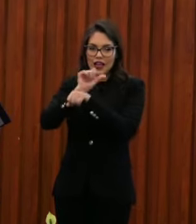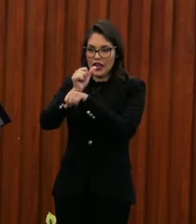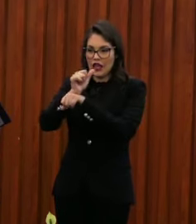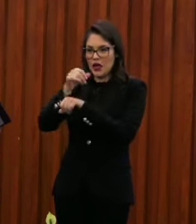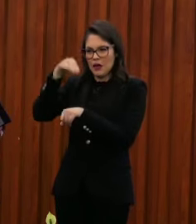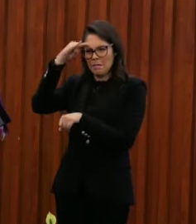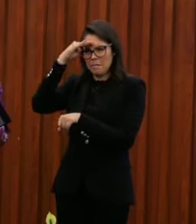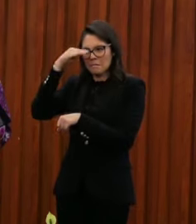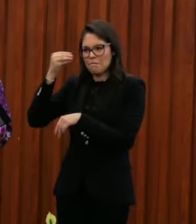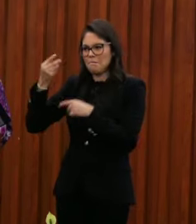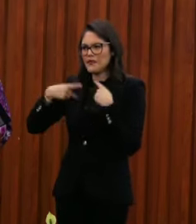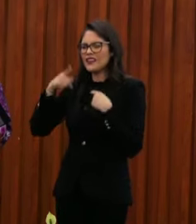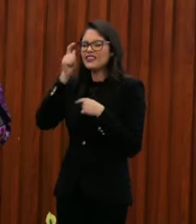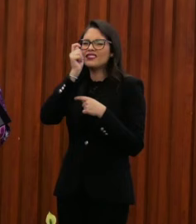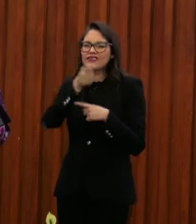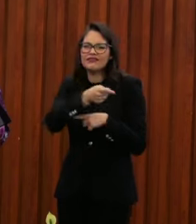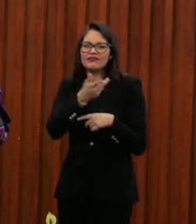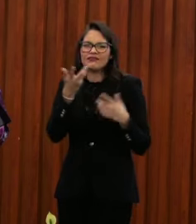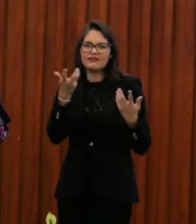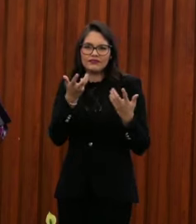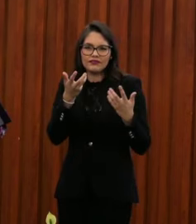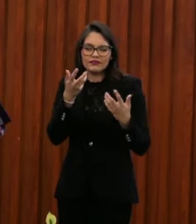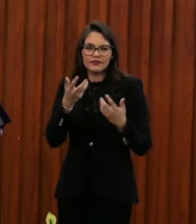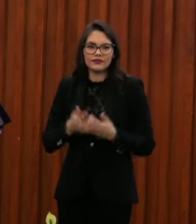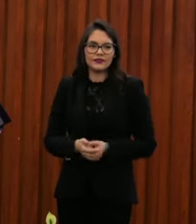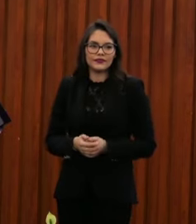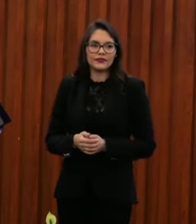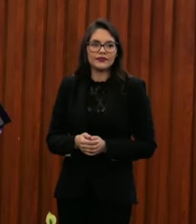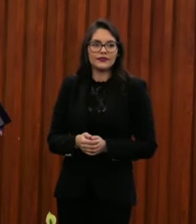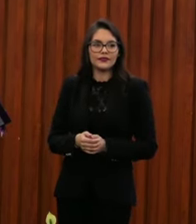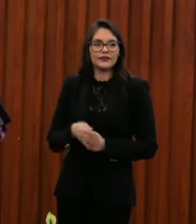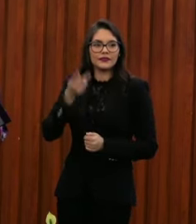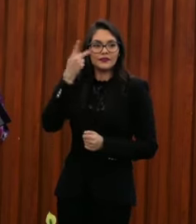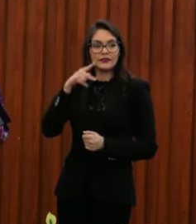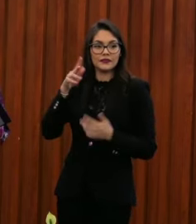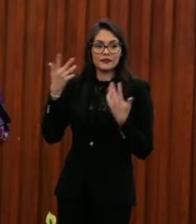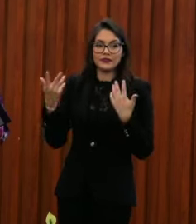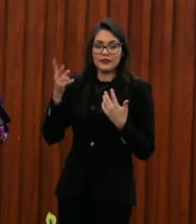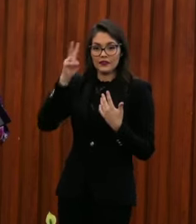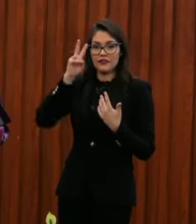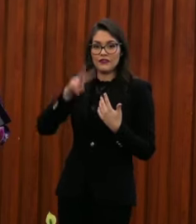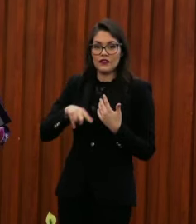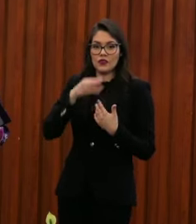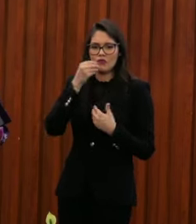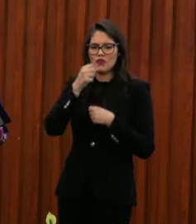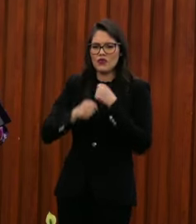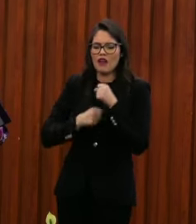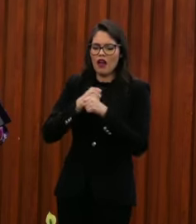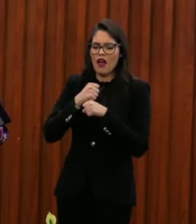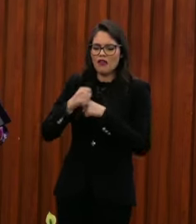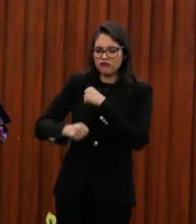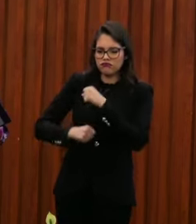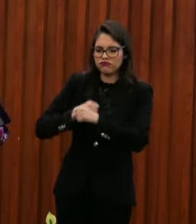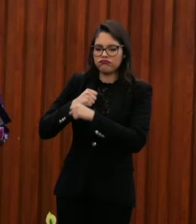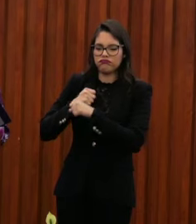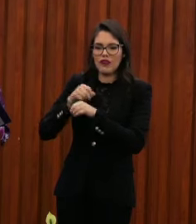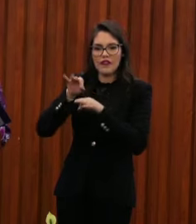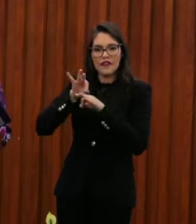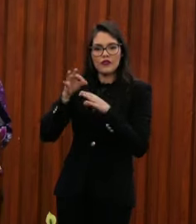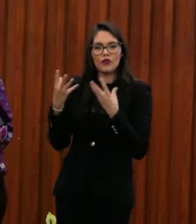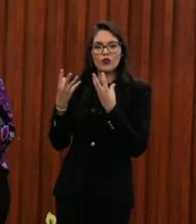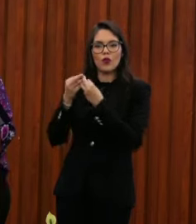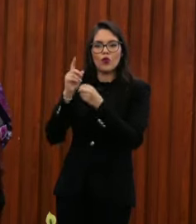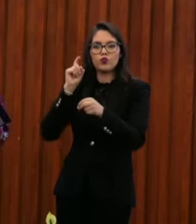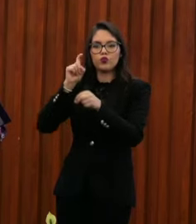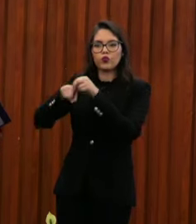sabe qué hace y lo que ha hecho, le puede sorprender que esté aquí, pero no, tiene muchísimos años trabajando en esta agenda y